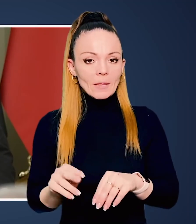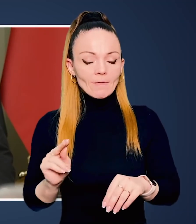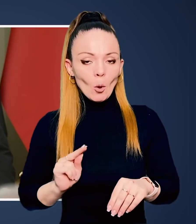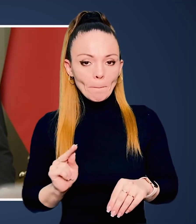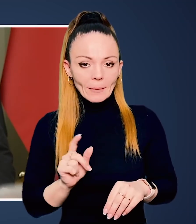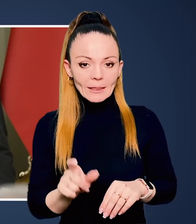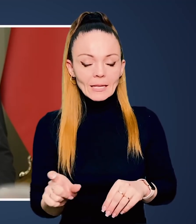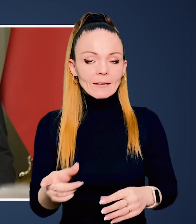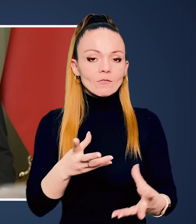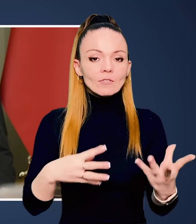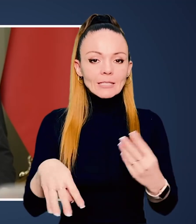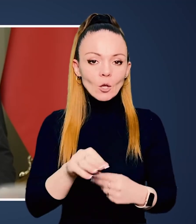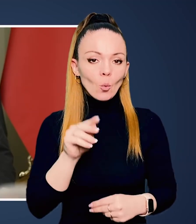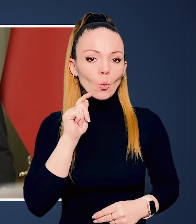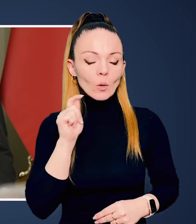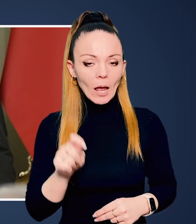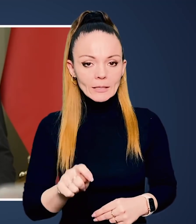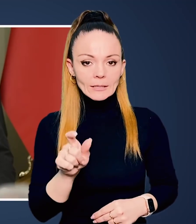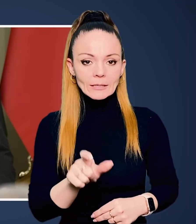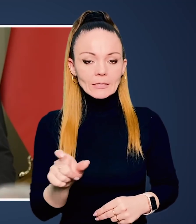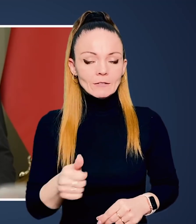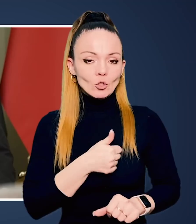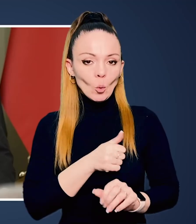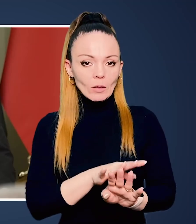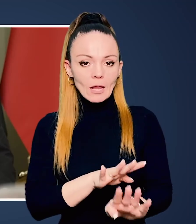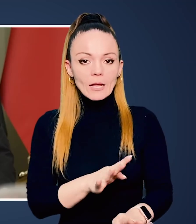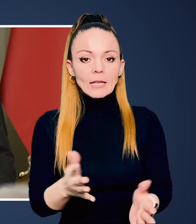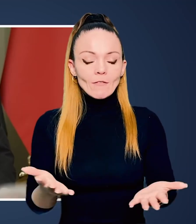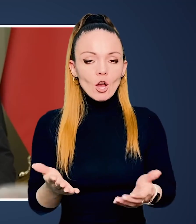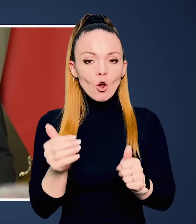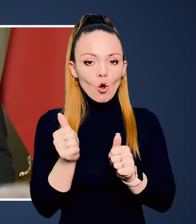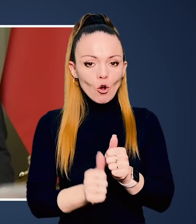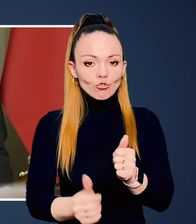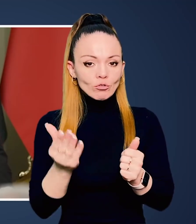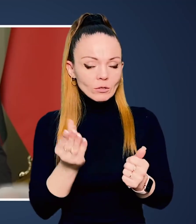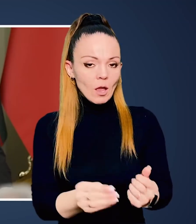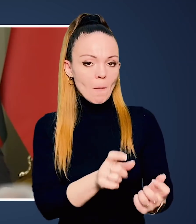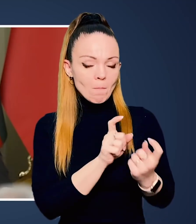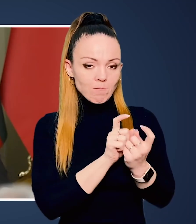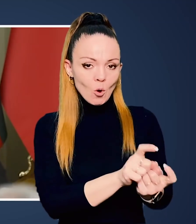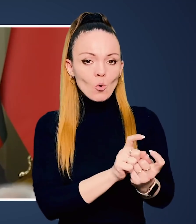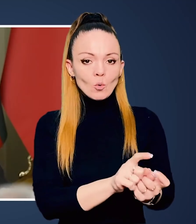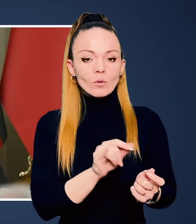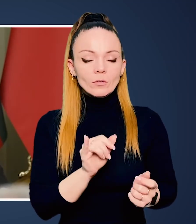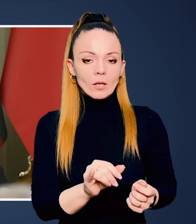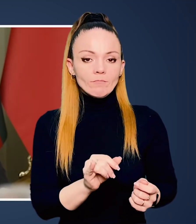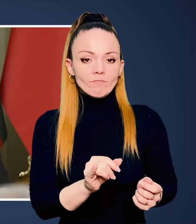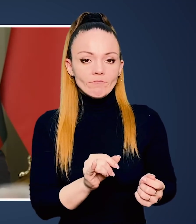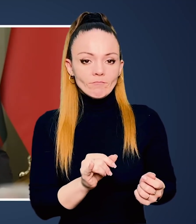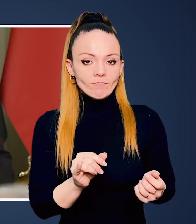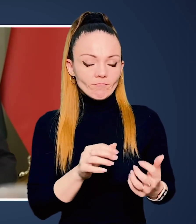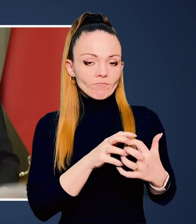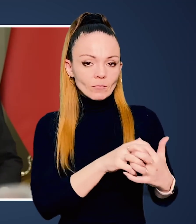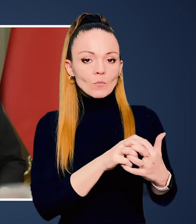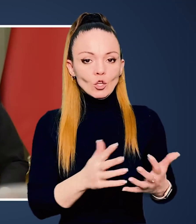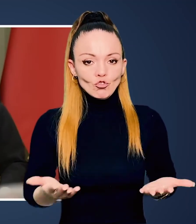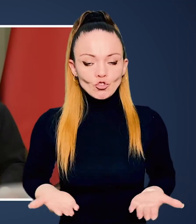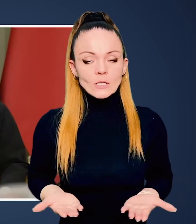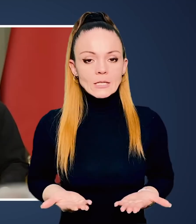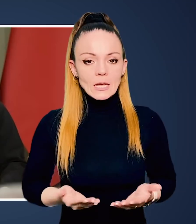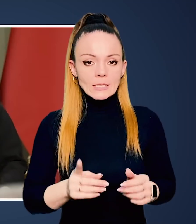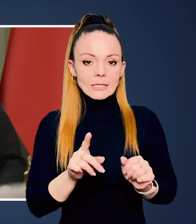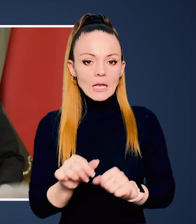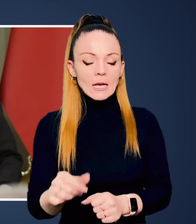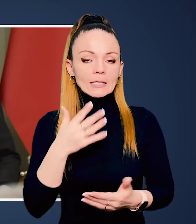його співробітників, всіх українських солдатів, які кожного дня борються і віддають життя за